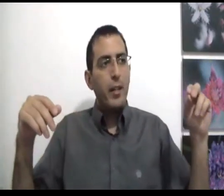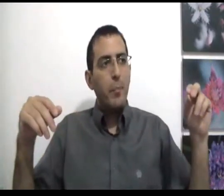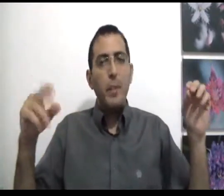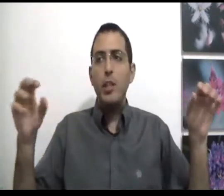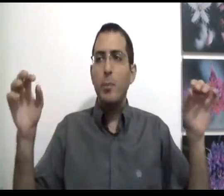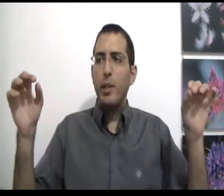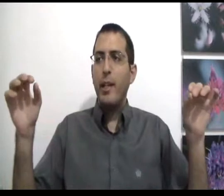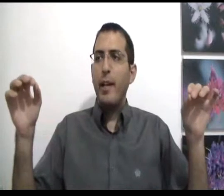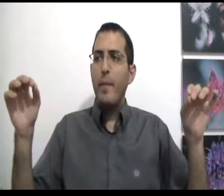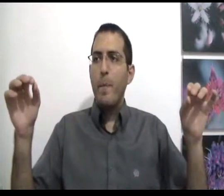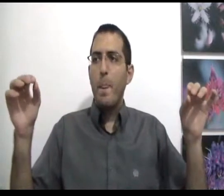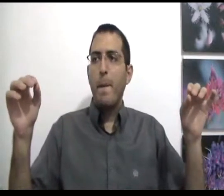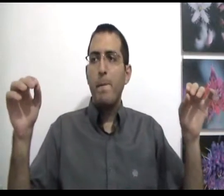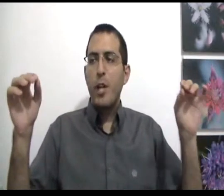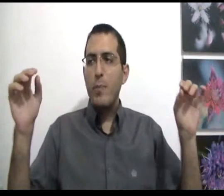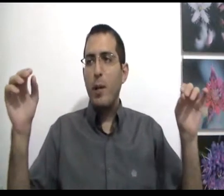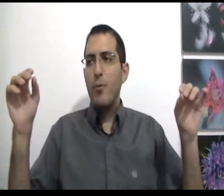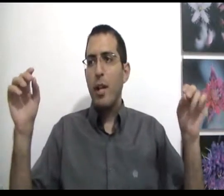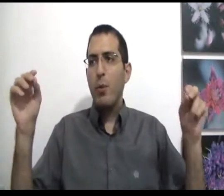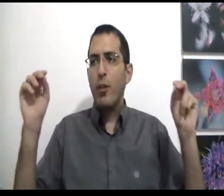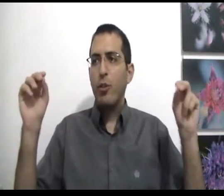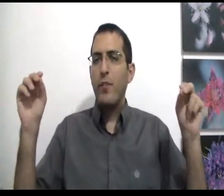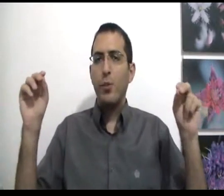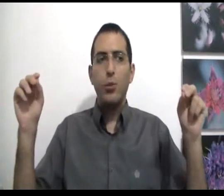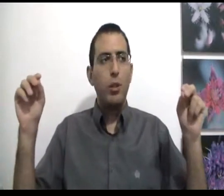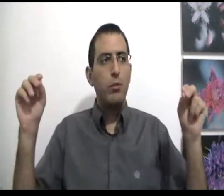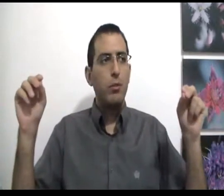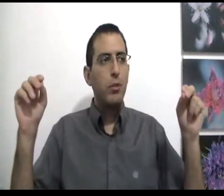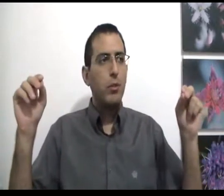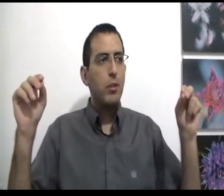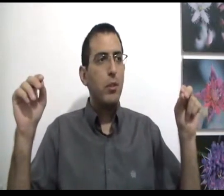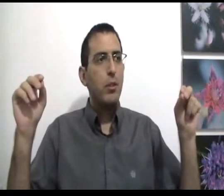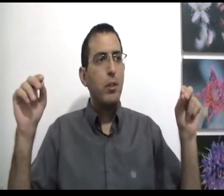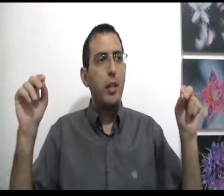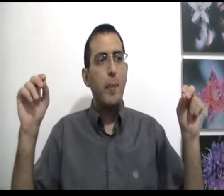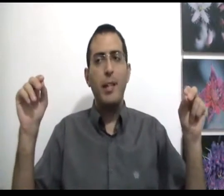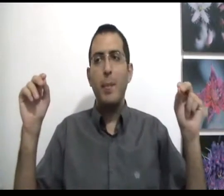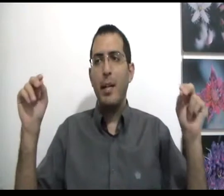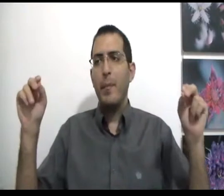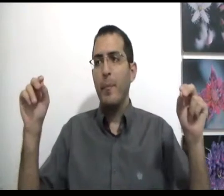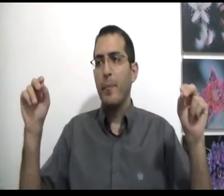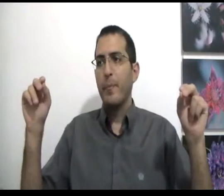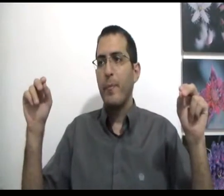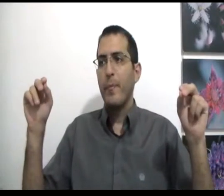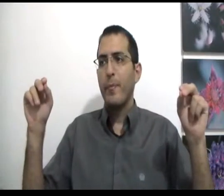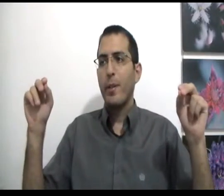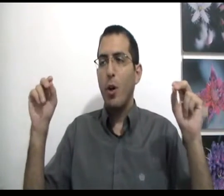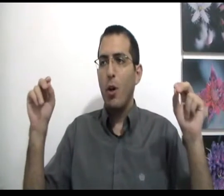ומישה יתבונה נראה שיש בעולם שלנו רק שתי אפשרויות לבן אדם אלים או